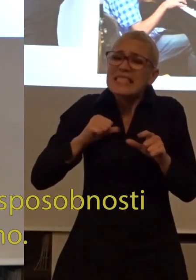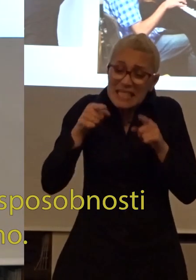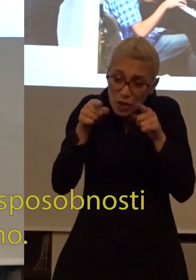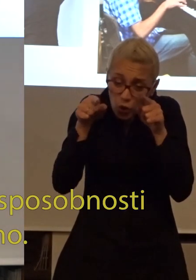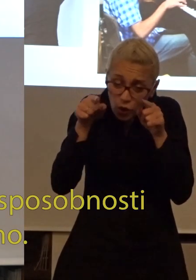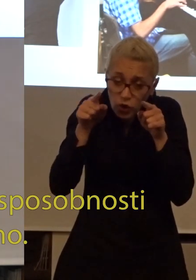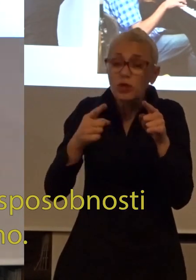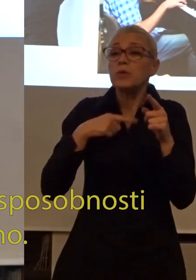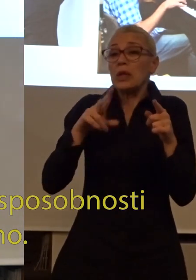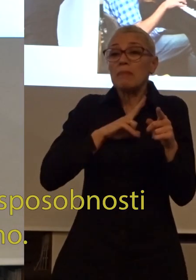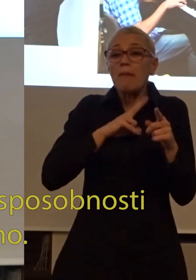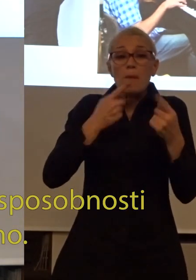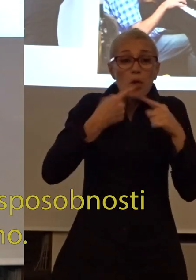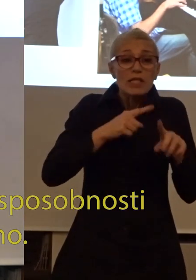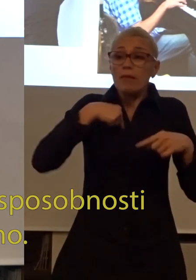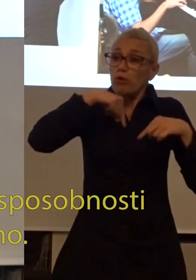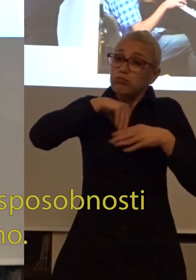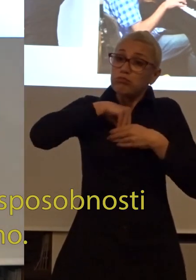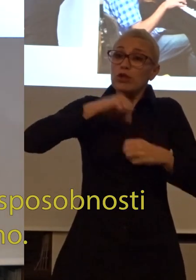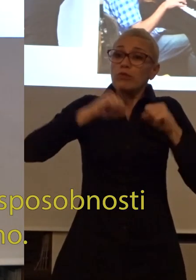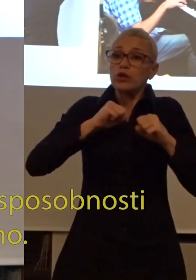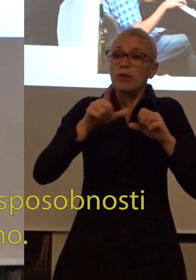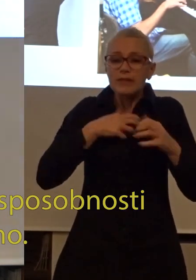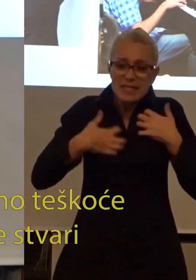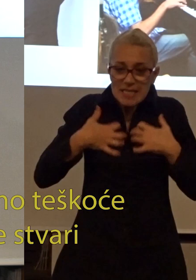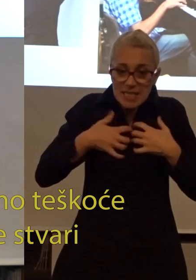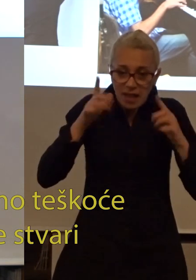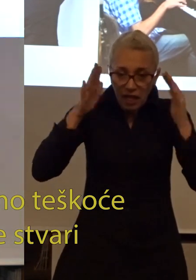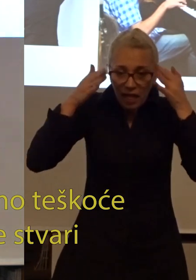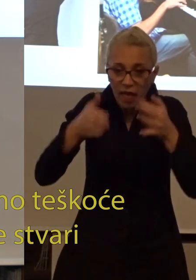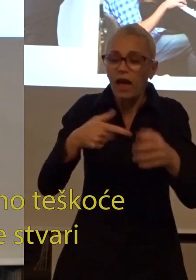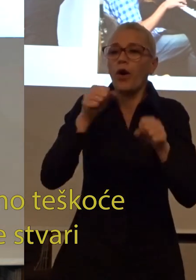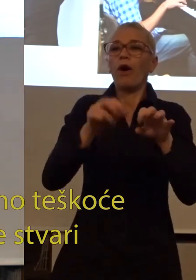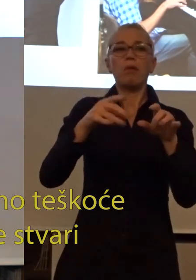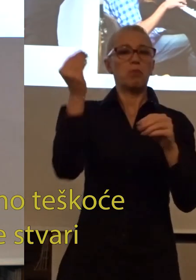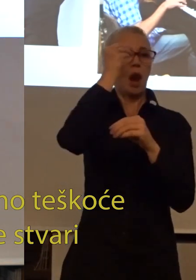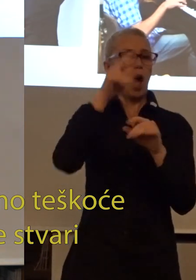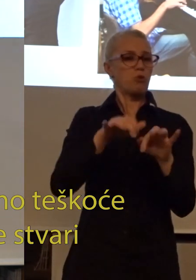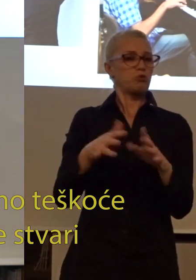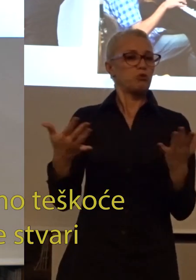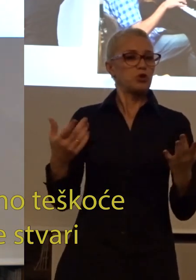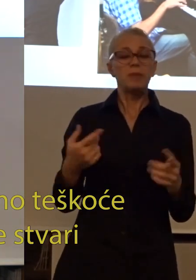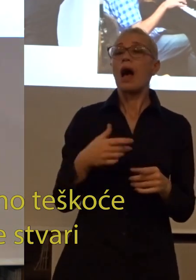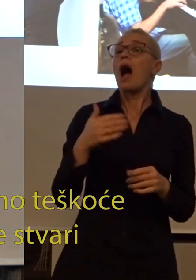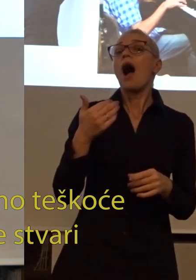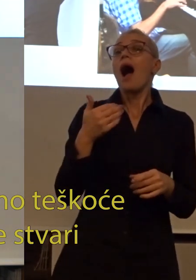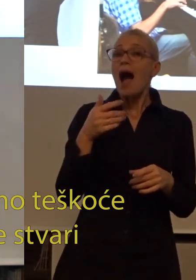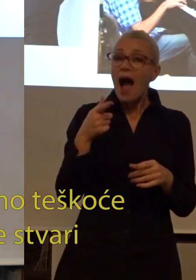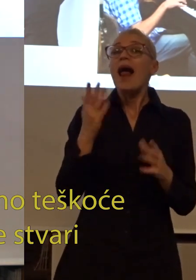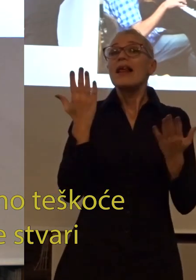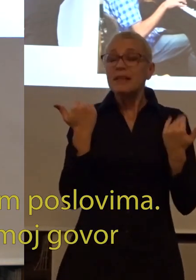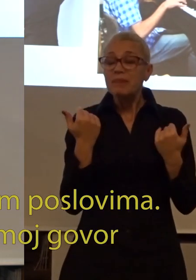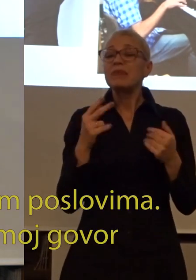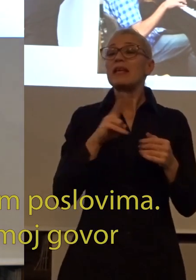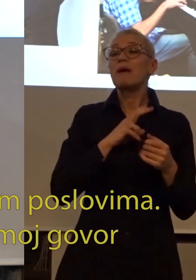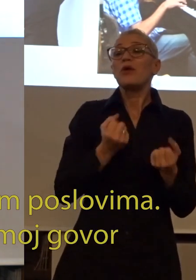i da imamo neke posebne sposobnosti da se time bavimo. A u isto vreme i dalje imamo teškoće da učimo i druge